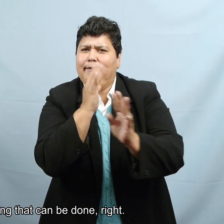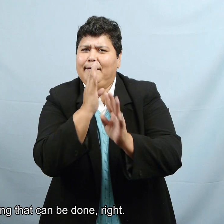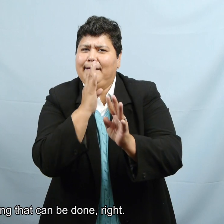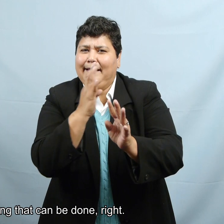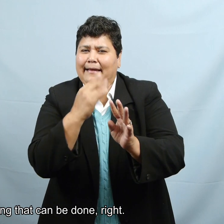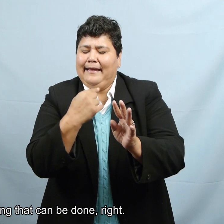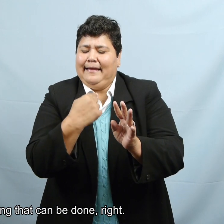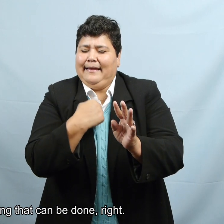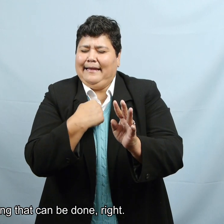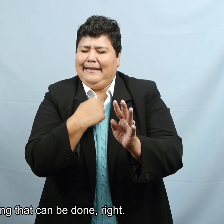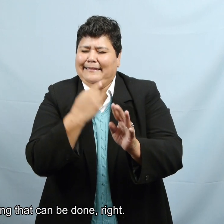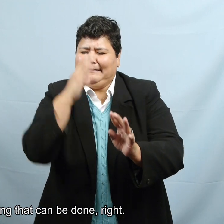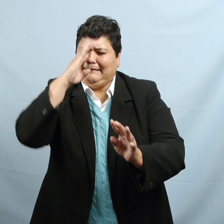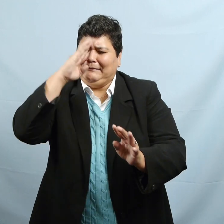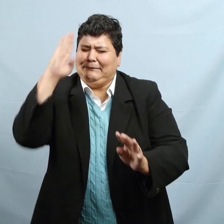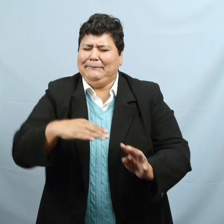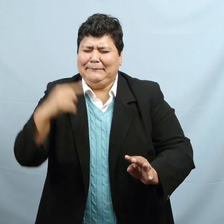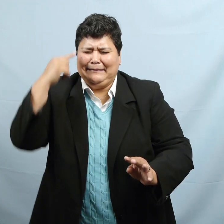no hay nada que se pueda hacer, ¿verdad?